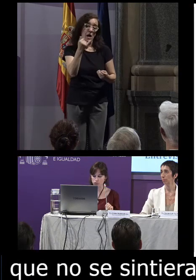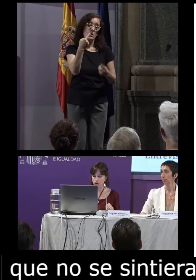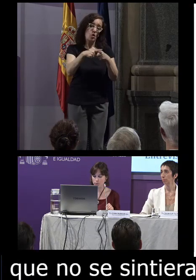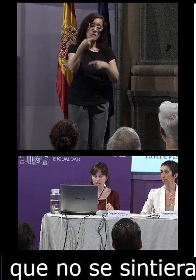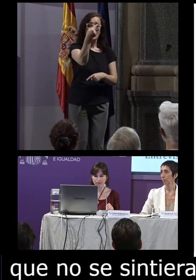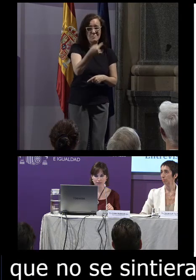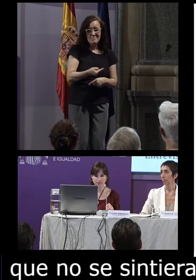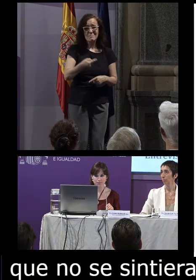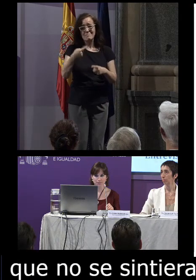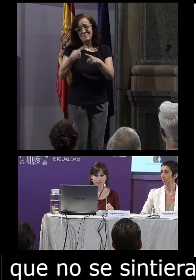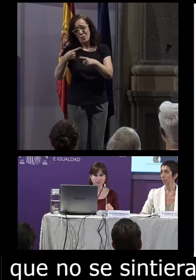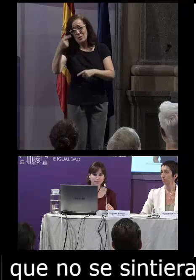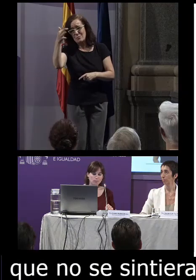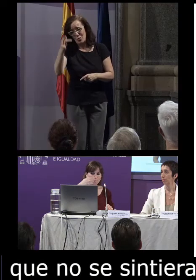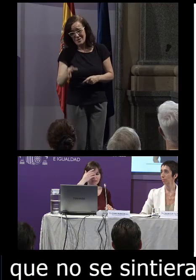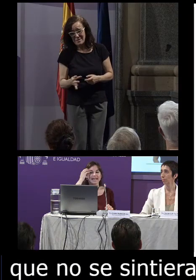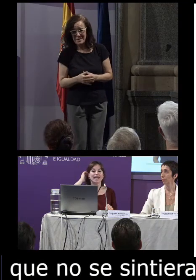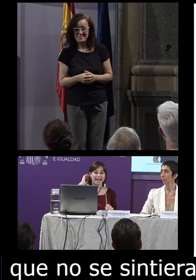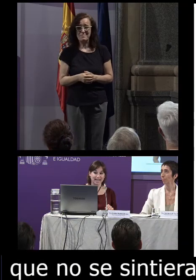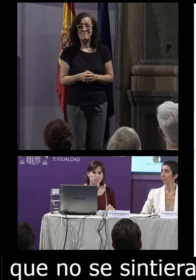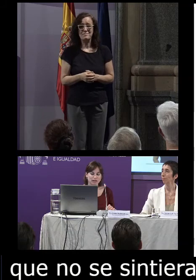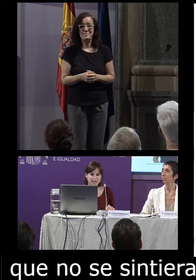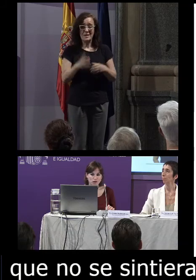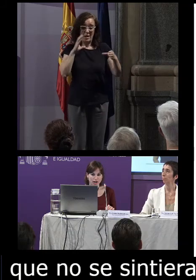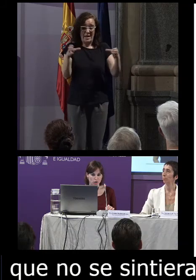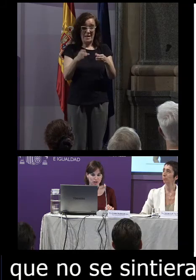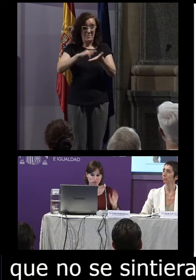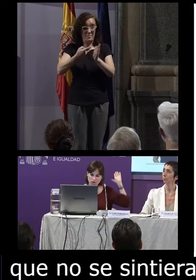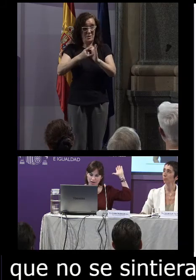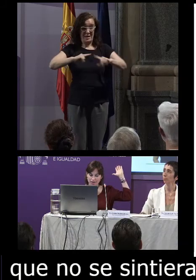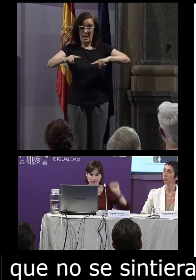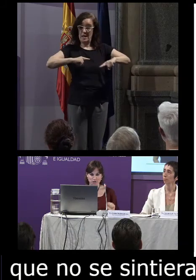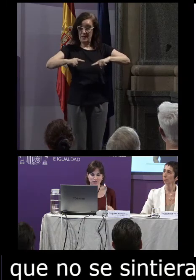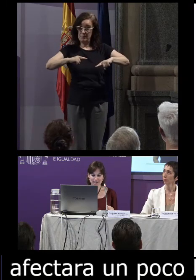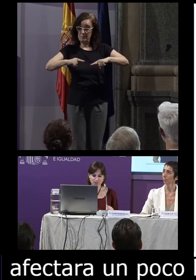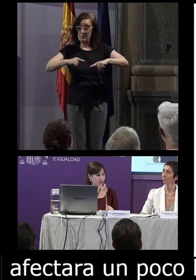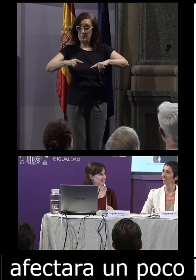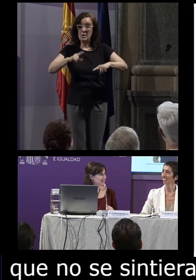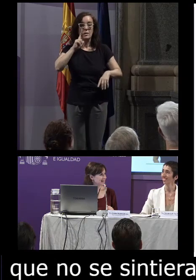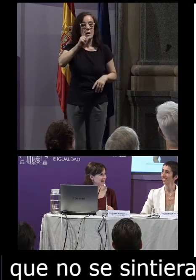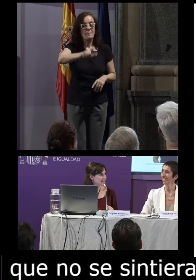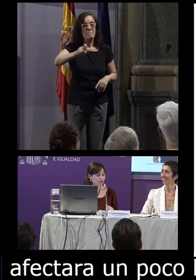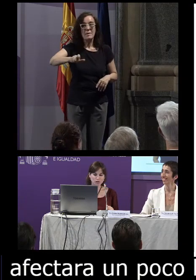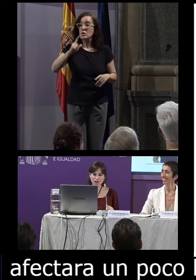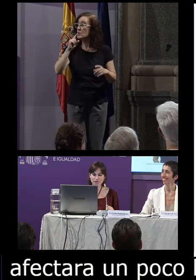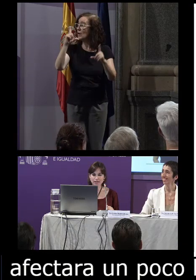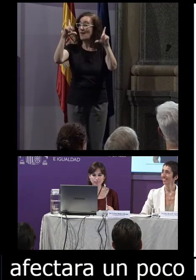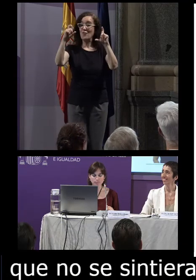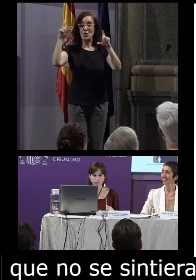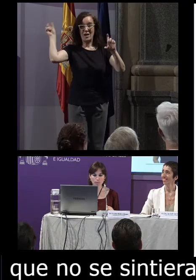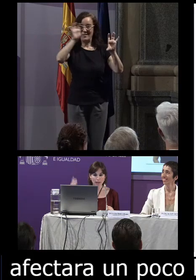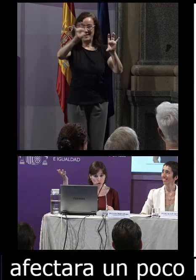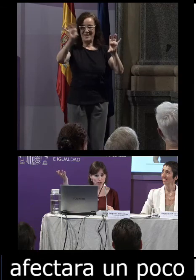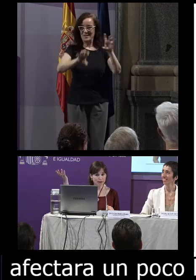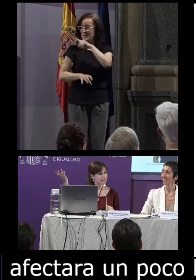sus inconvenientes el equipo técnico y ejecutivo son las personas que tenéis en la fotografía